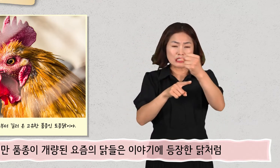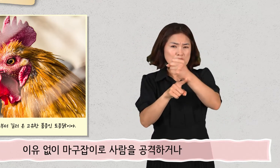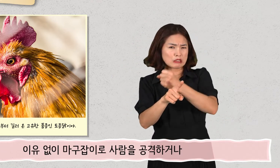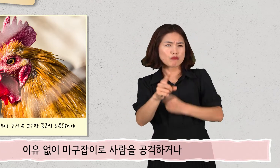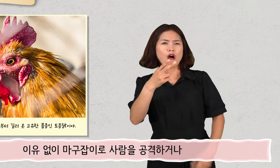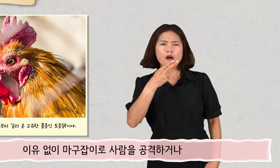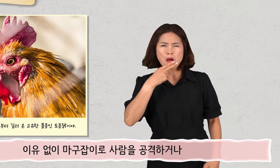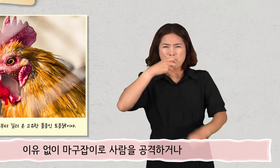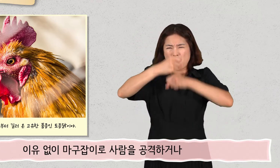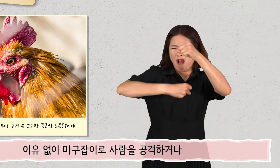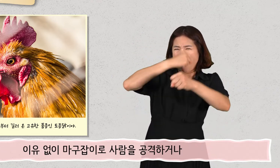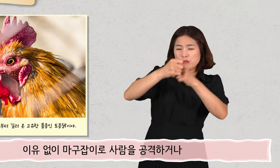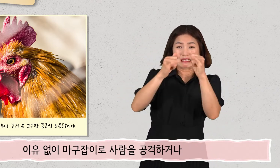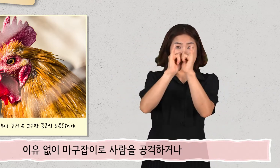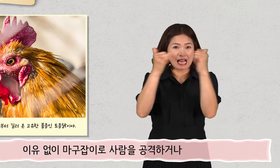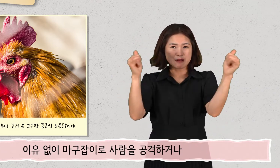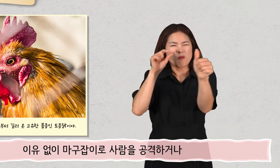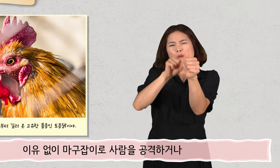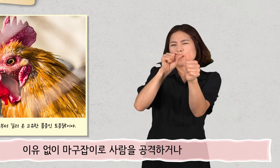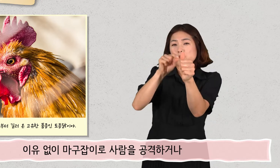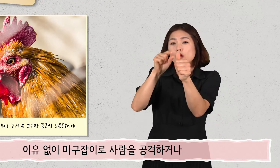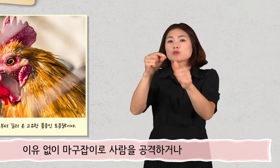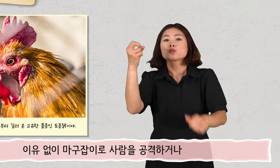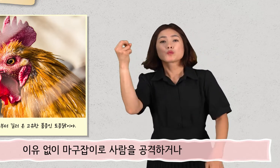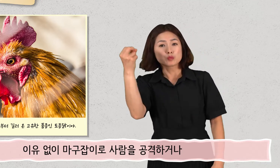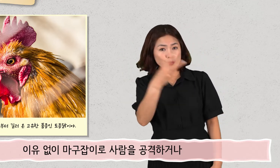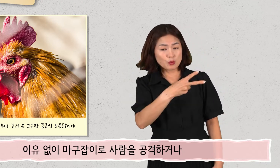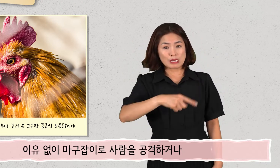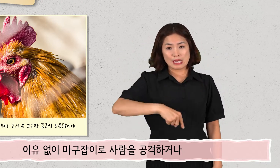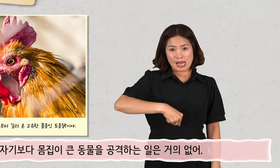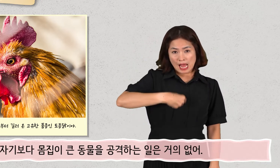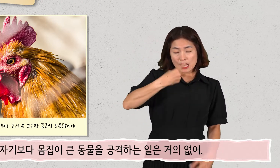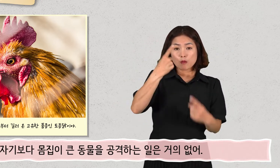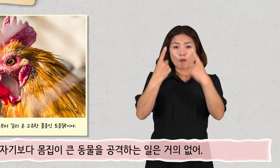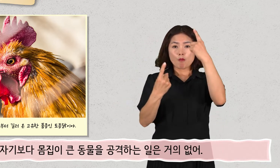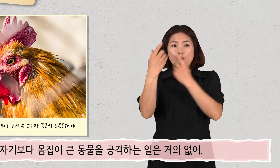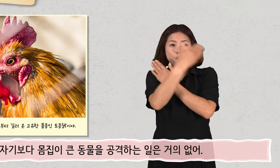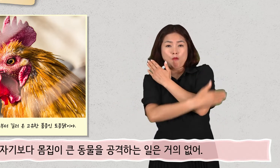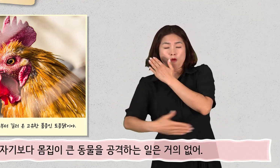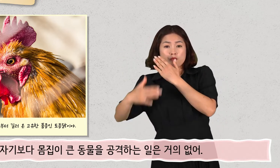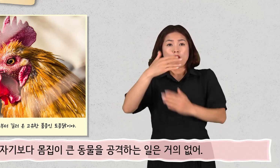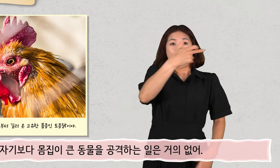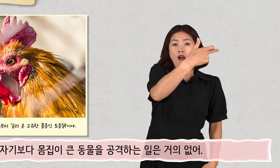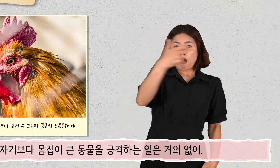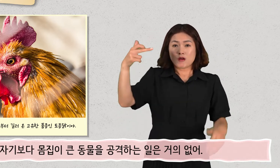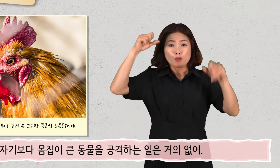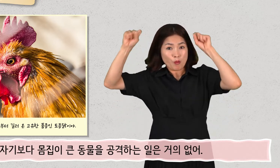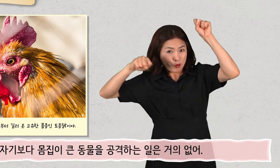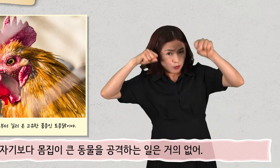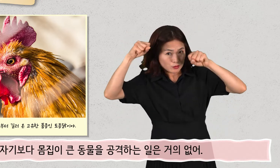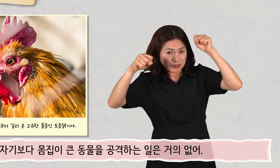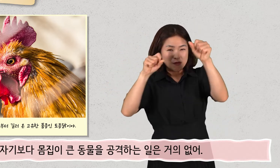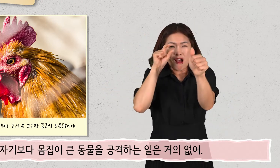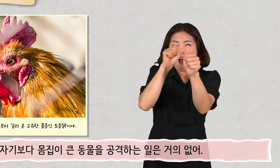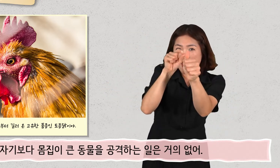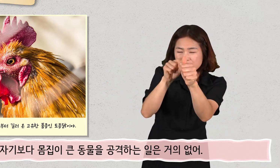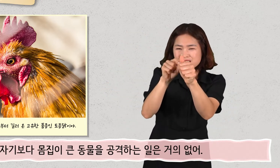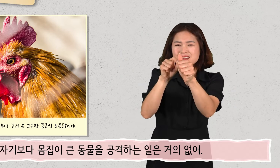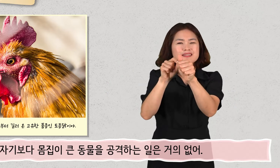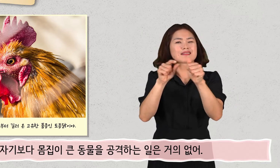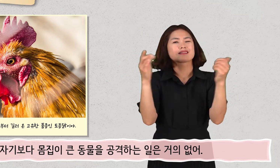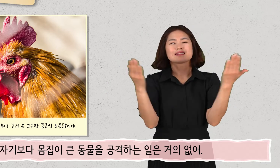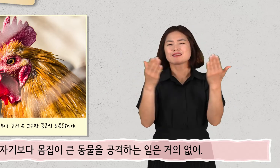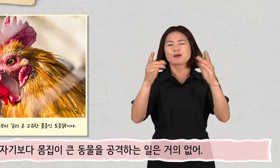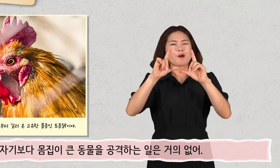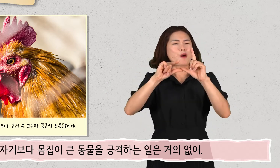이유 없이 마구잡이로 사람을 공격하거나 자기보다 몸집이 큰 동물을 공격하는 일은 거의